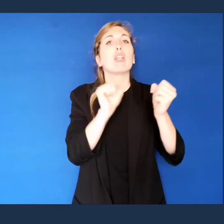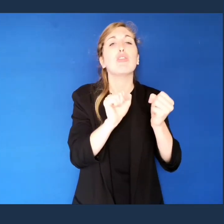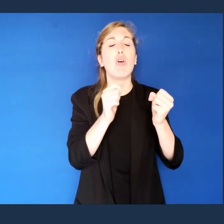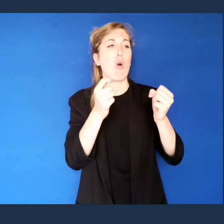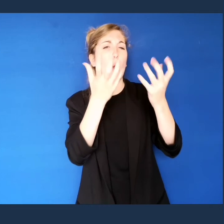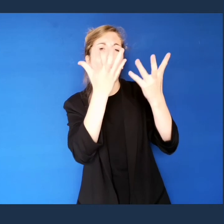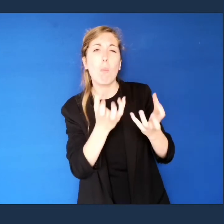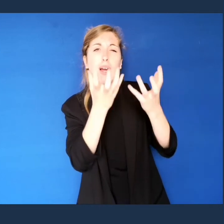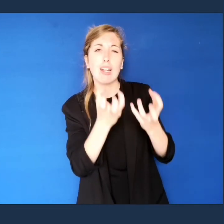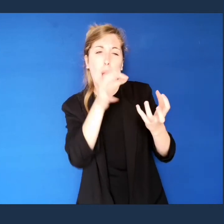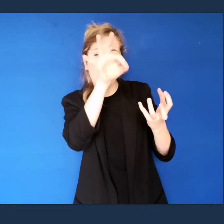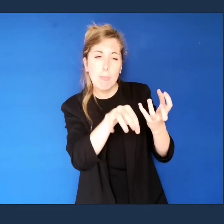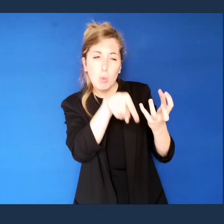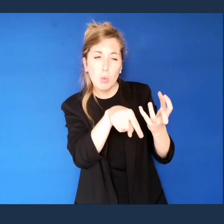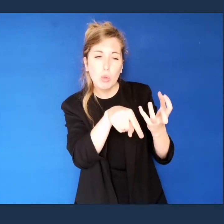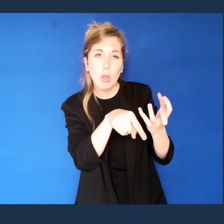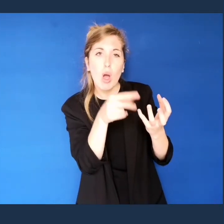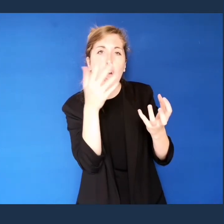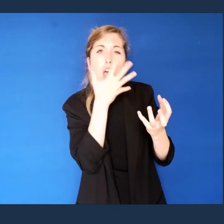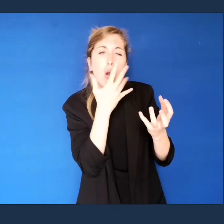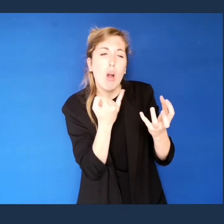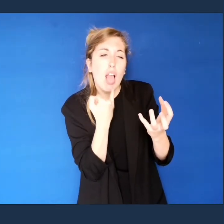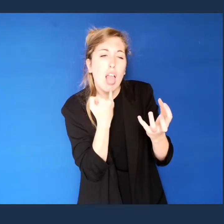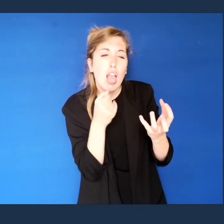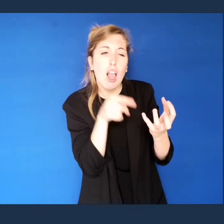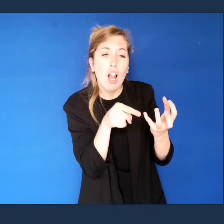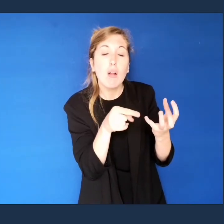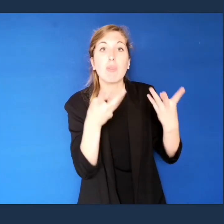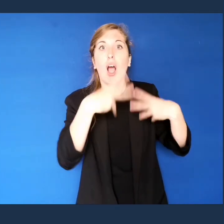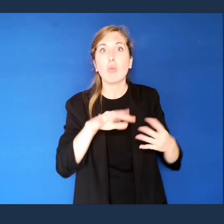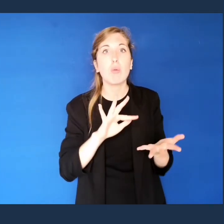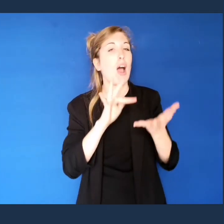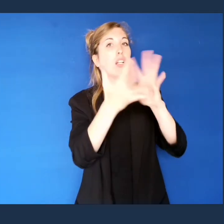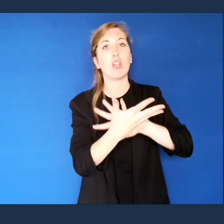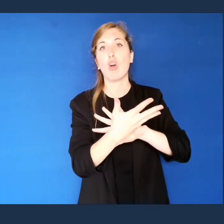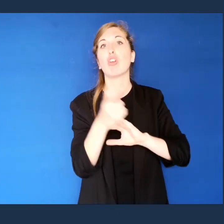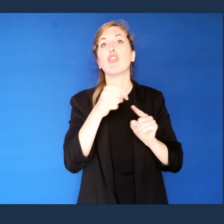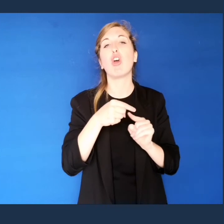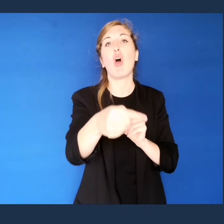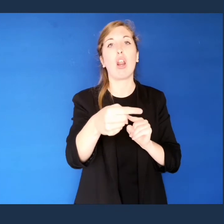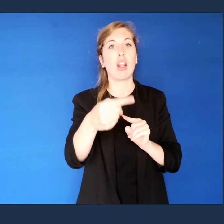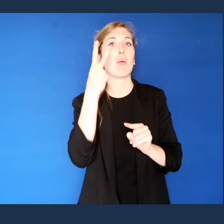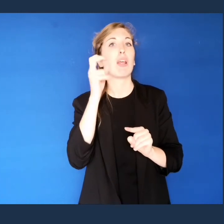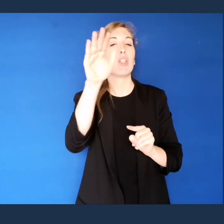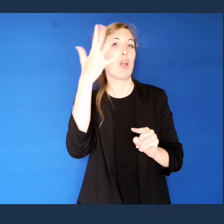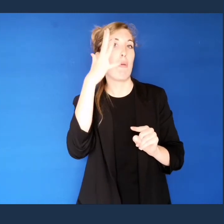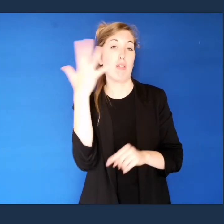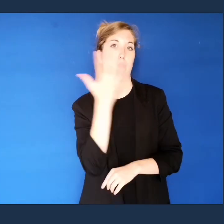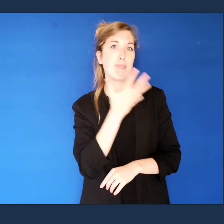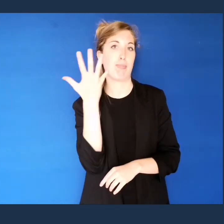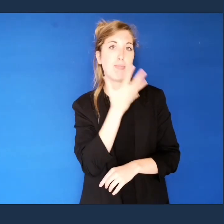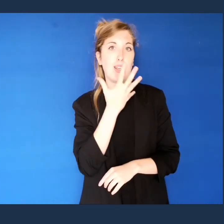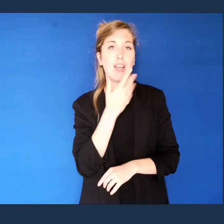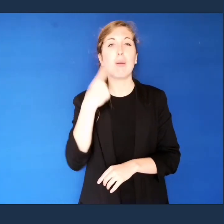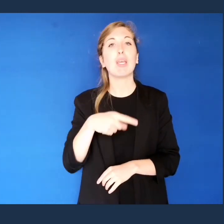grado di umidità in un punto può diventare un grande errore nella previsione del tempo atmosferico nei giorni successivi. È il